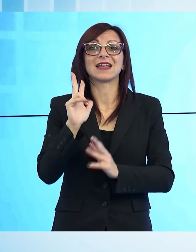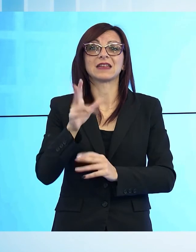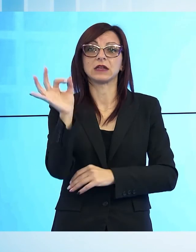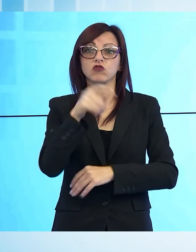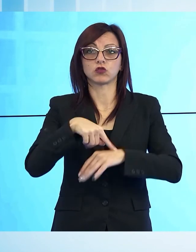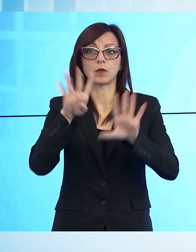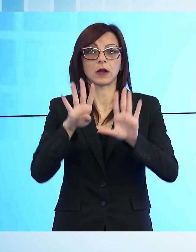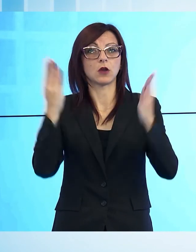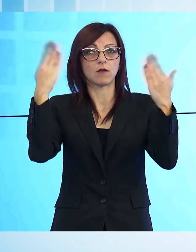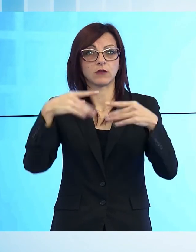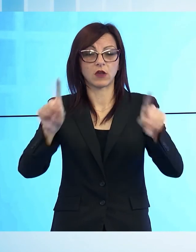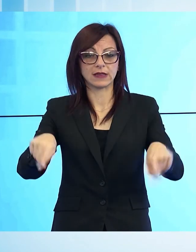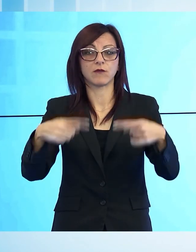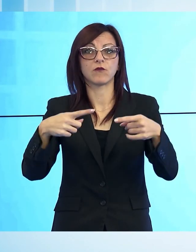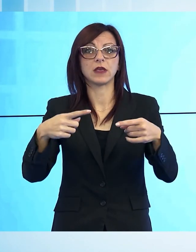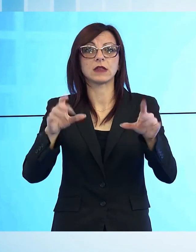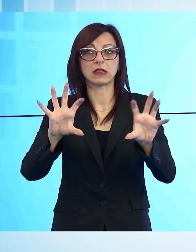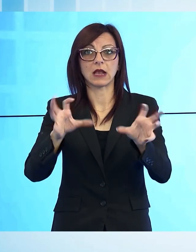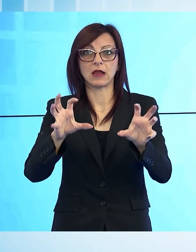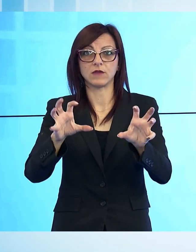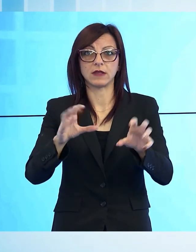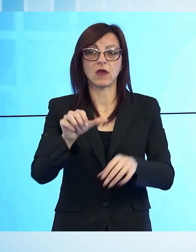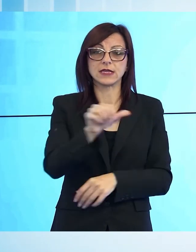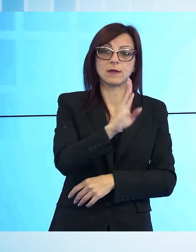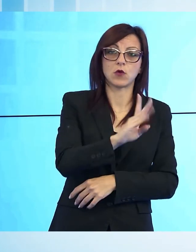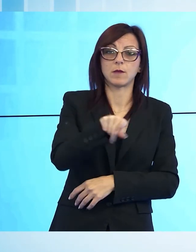il duello televisivo tra Simona Barsotti e Carlo Bigongiari.